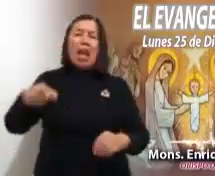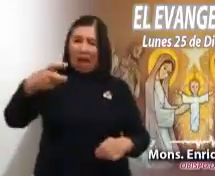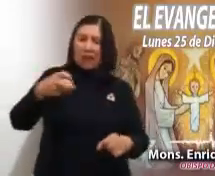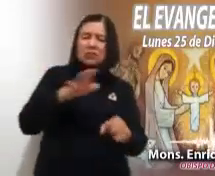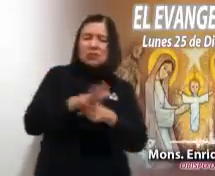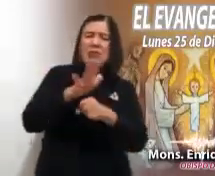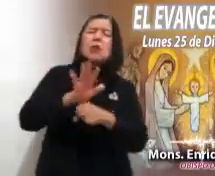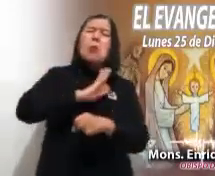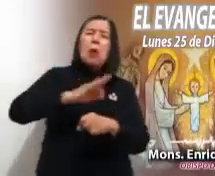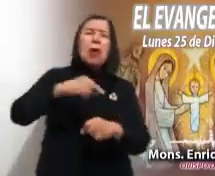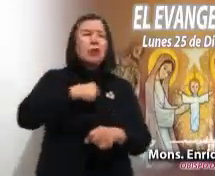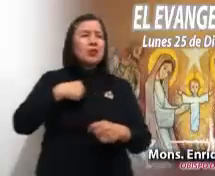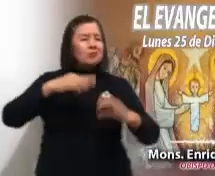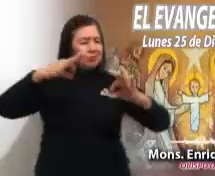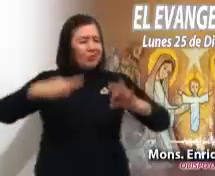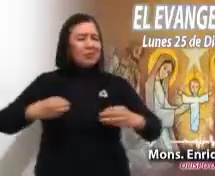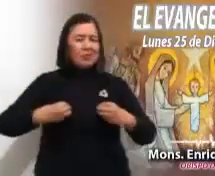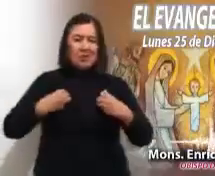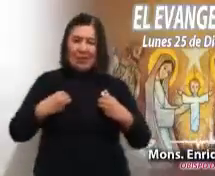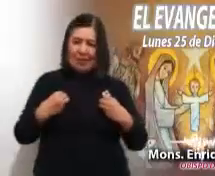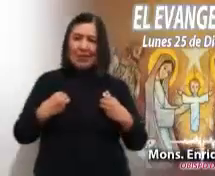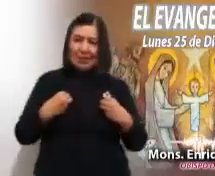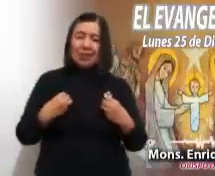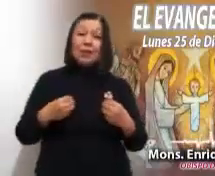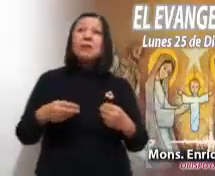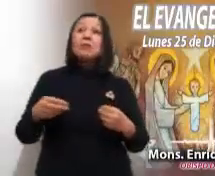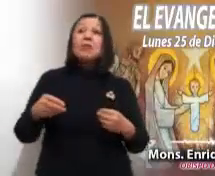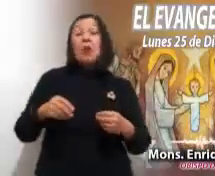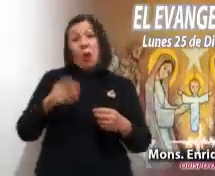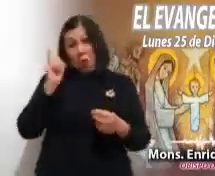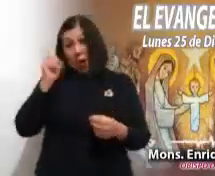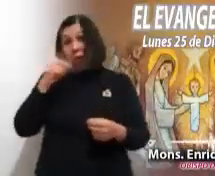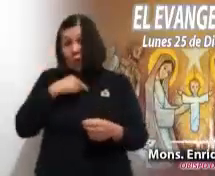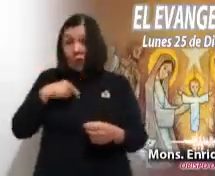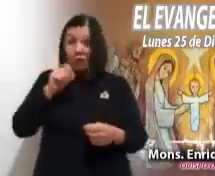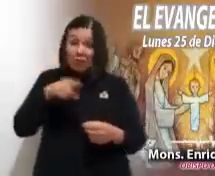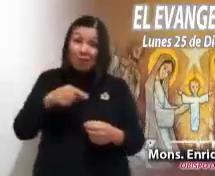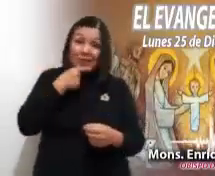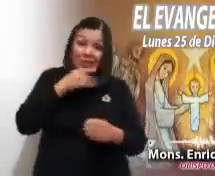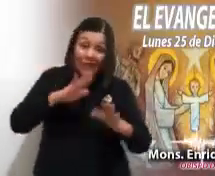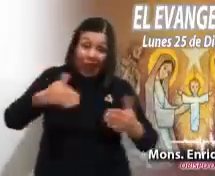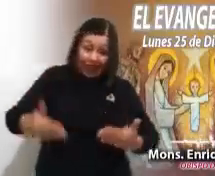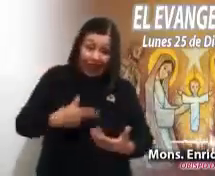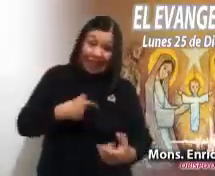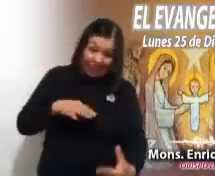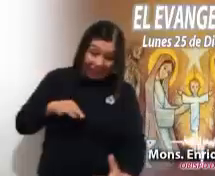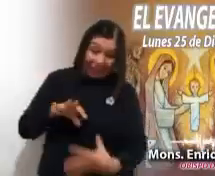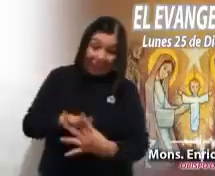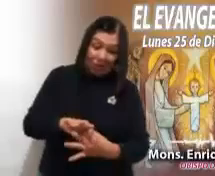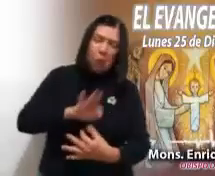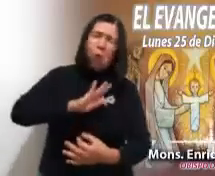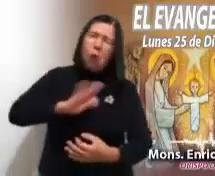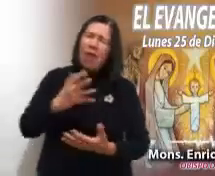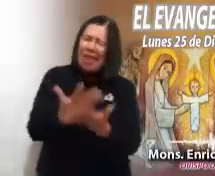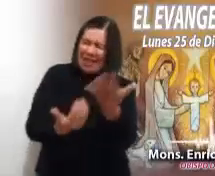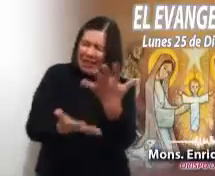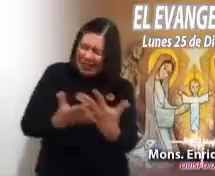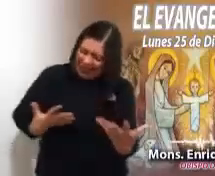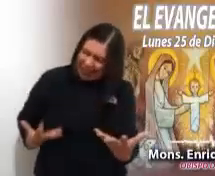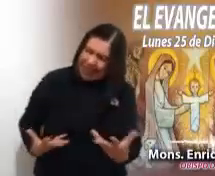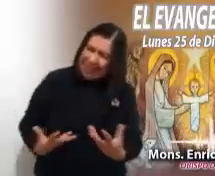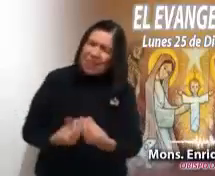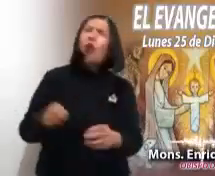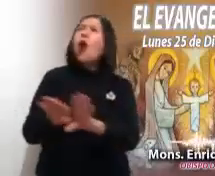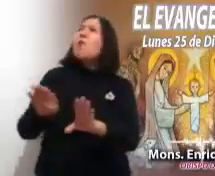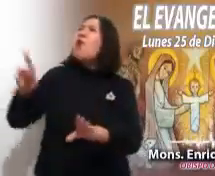todos podamos vivir dignamente. Que unidos a este niño que nos ha nacido, construyamos todos